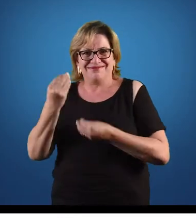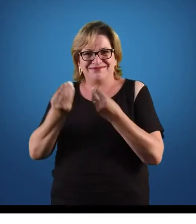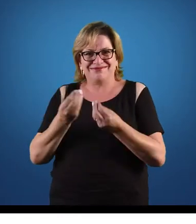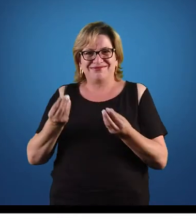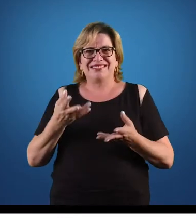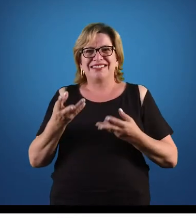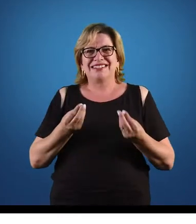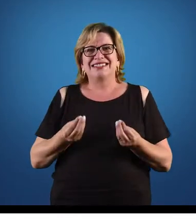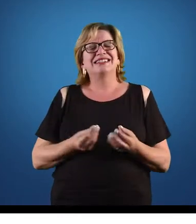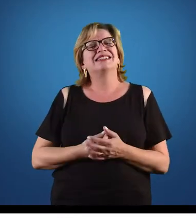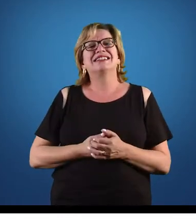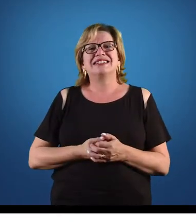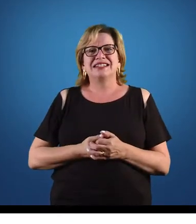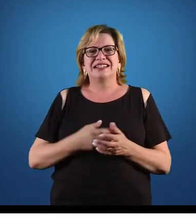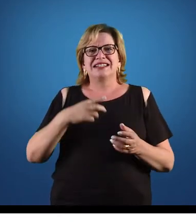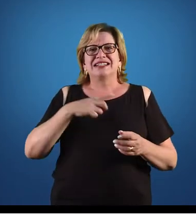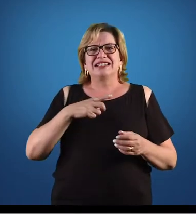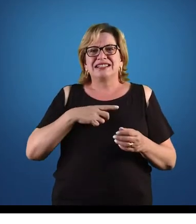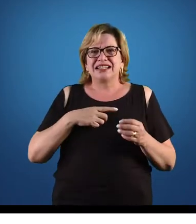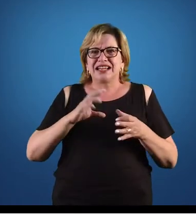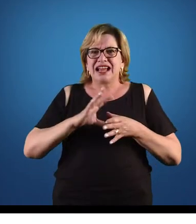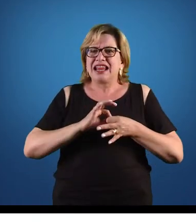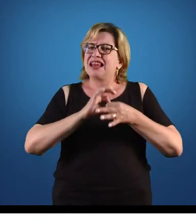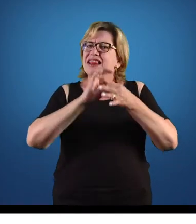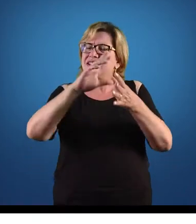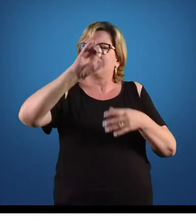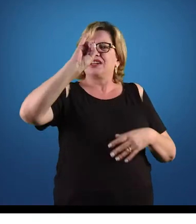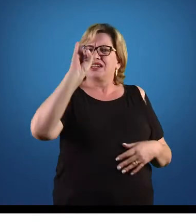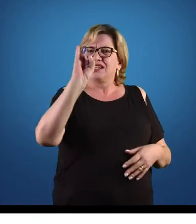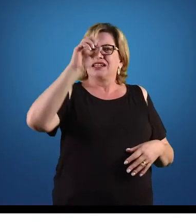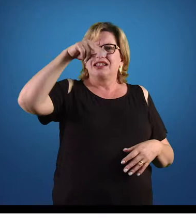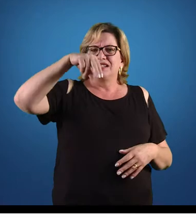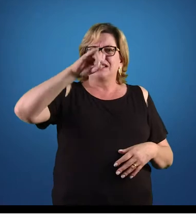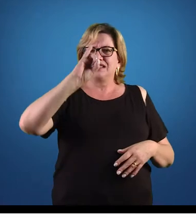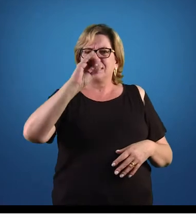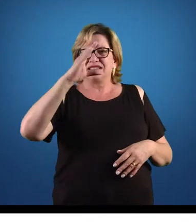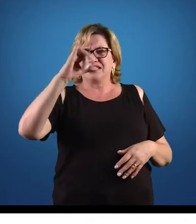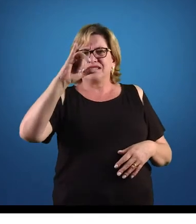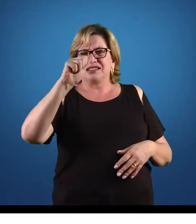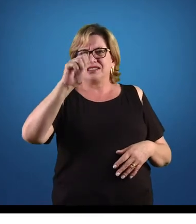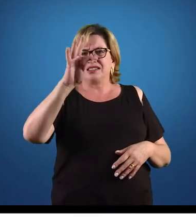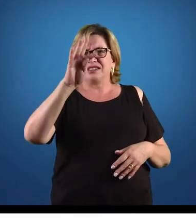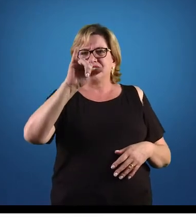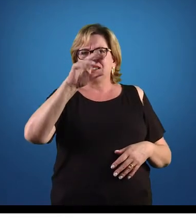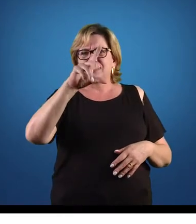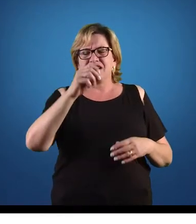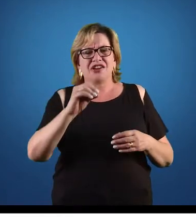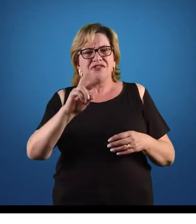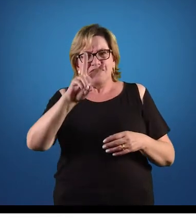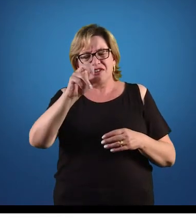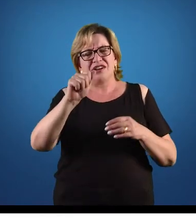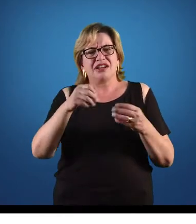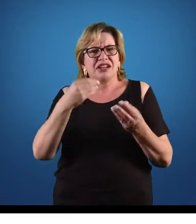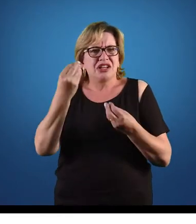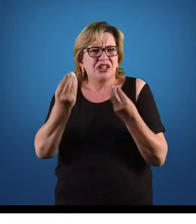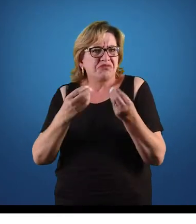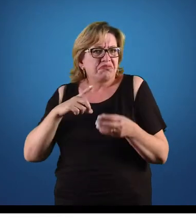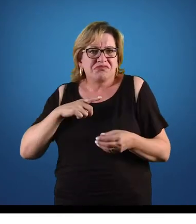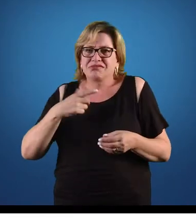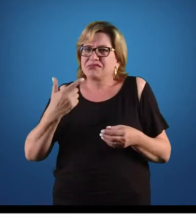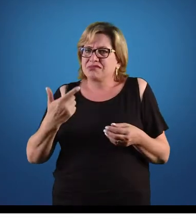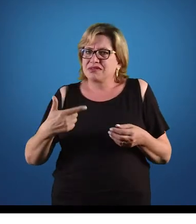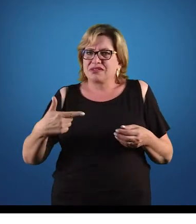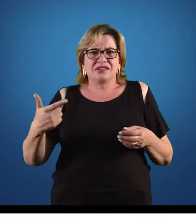que nós chamamos de livre iniciativa, nós já temos lá uma previsão de livre concorrência, onde não